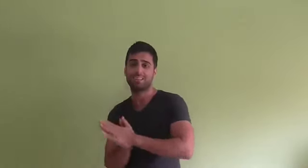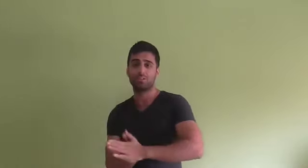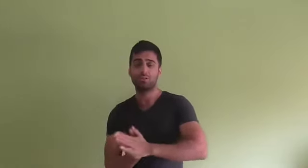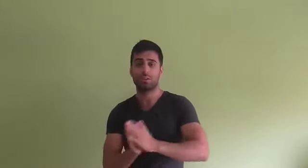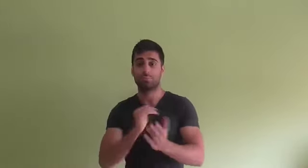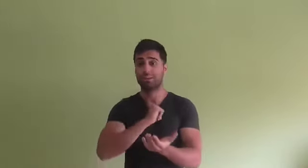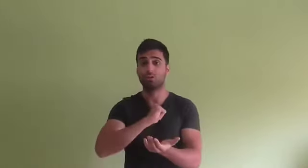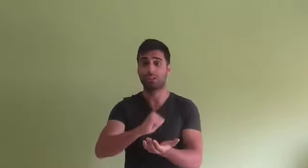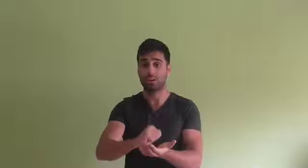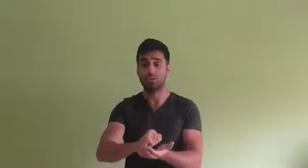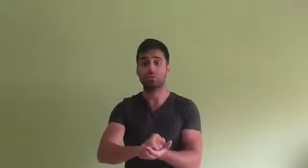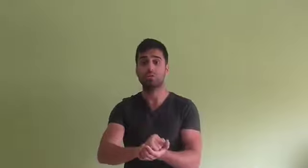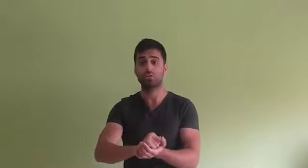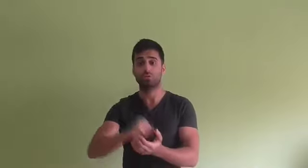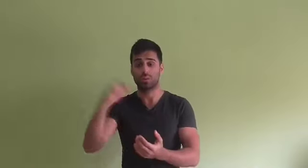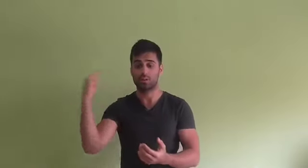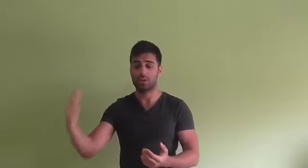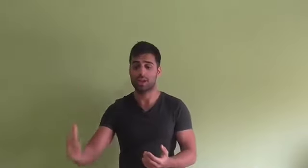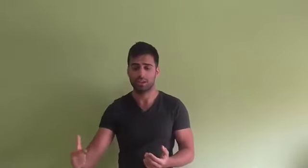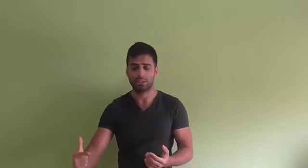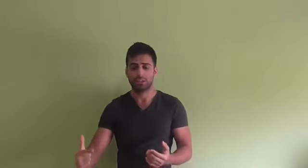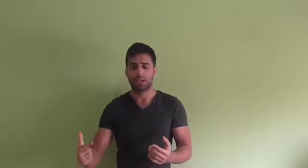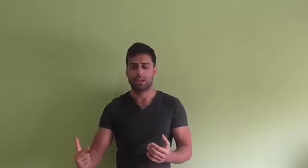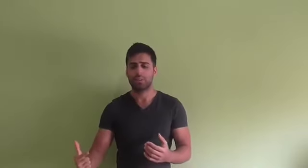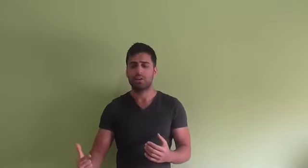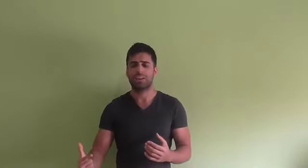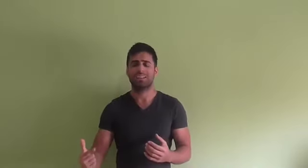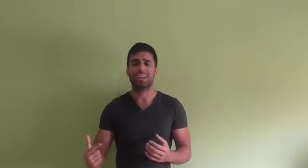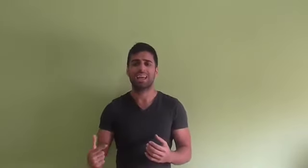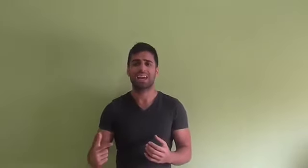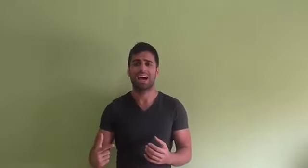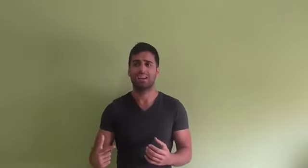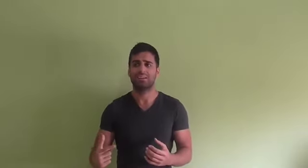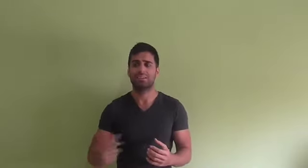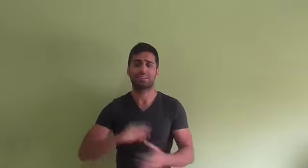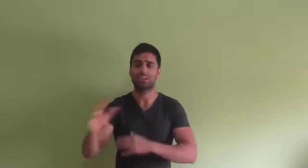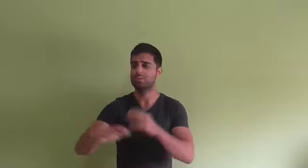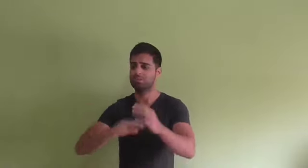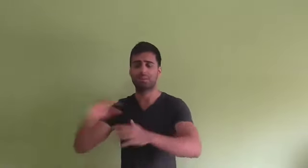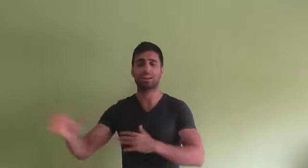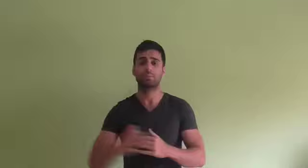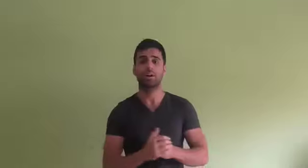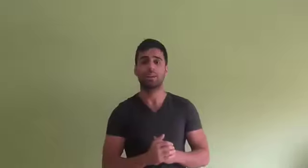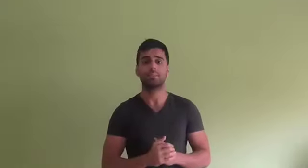intentó que me indoctrinó con su ideología y me dijo que tenía que dejar de estar con varias mujeres